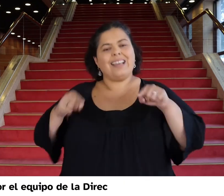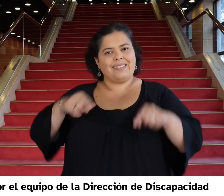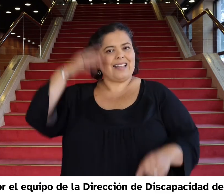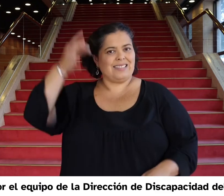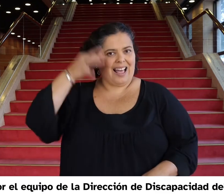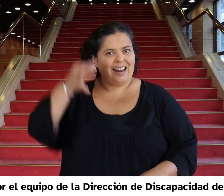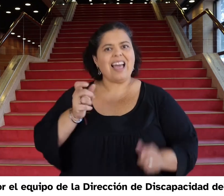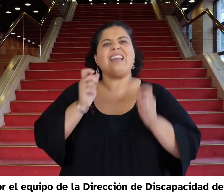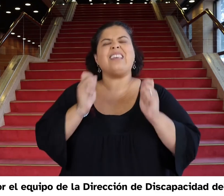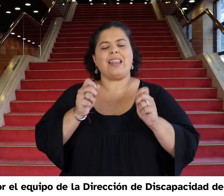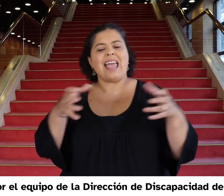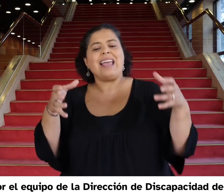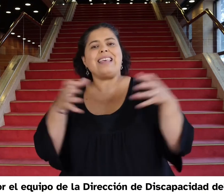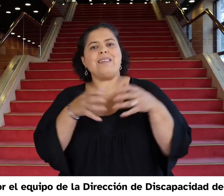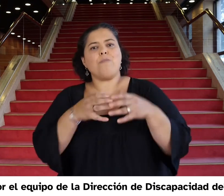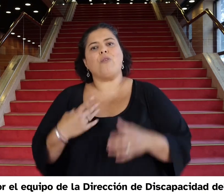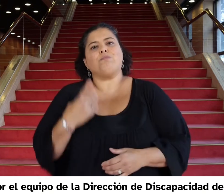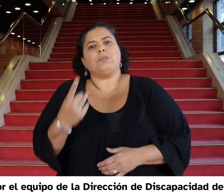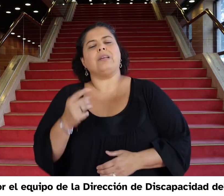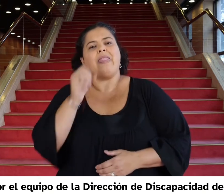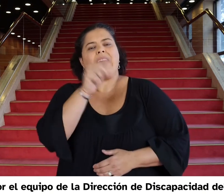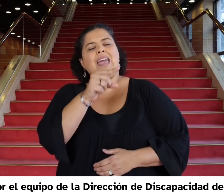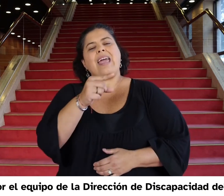Liderada por el equipo de la Dirección de Discapacidad del Mides.